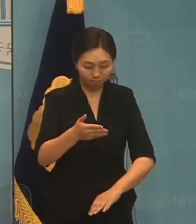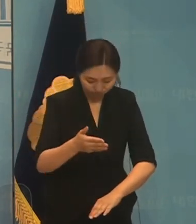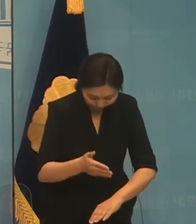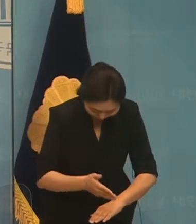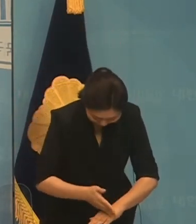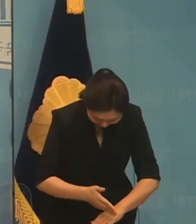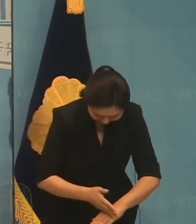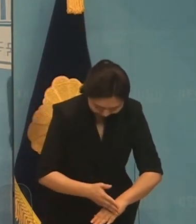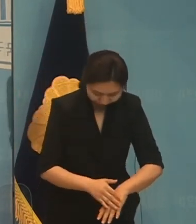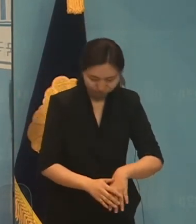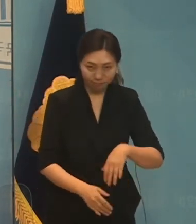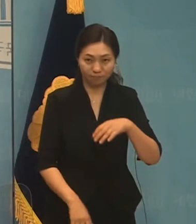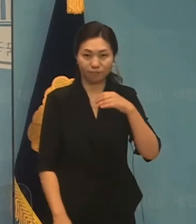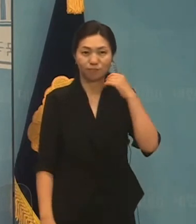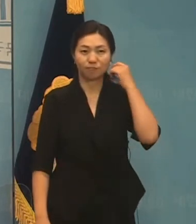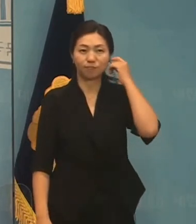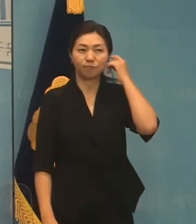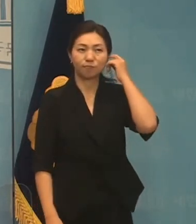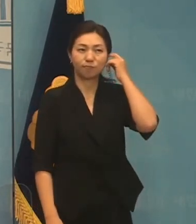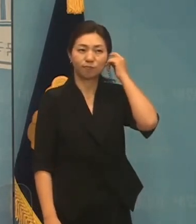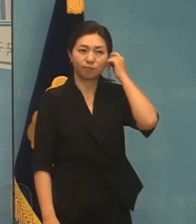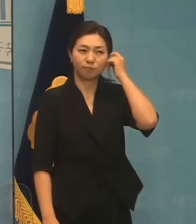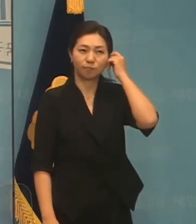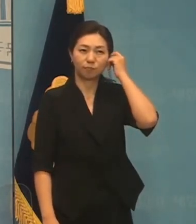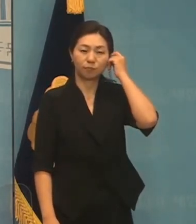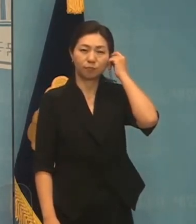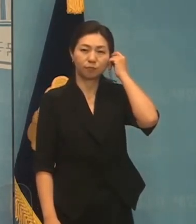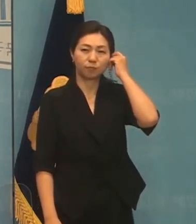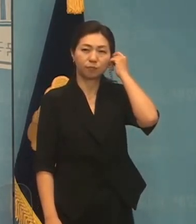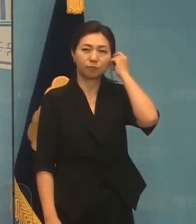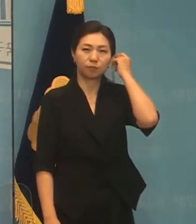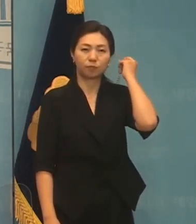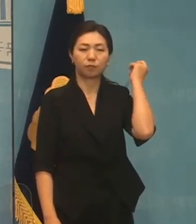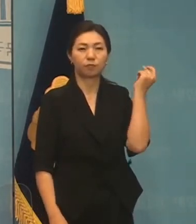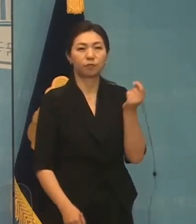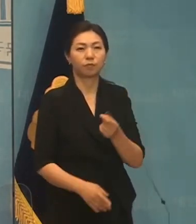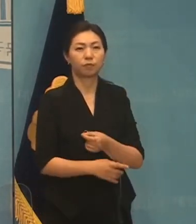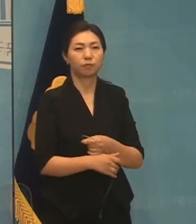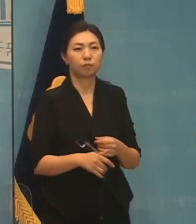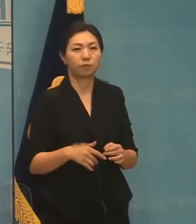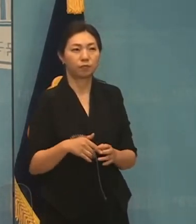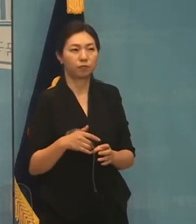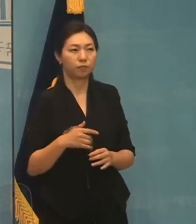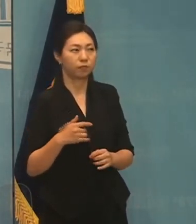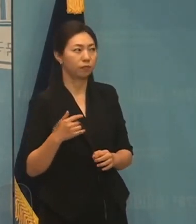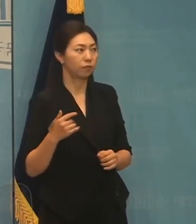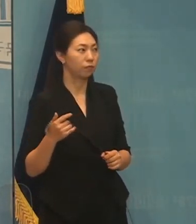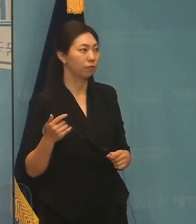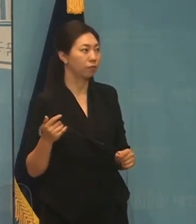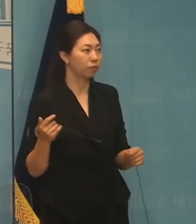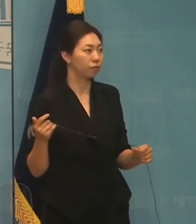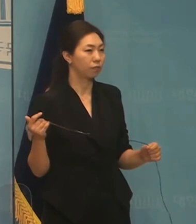여러분 감사합니다. 감사합니다.